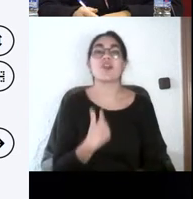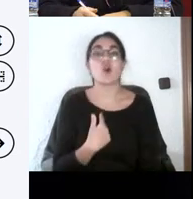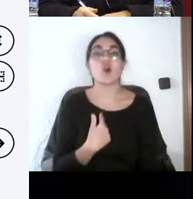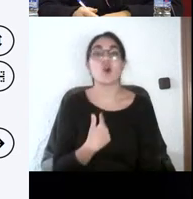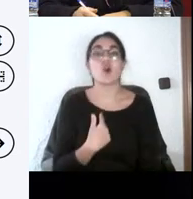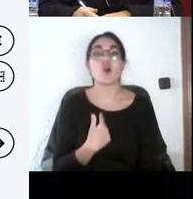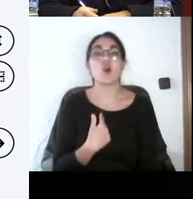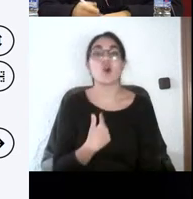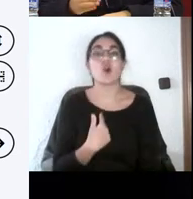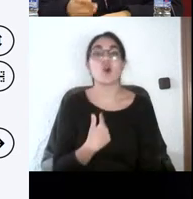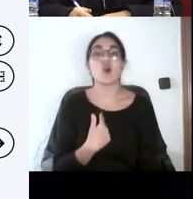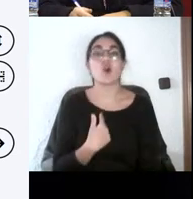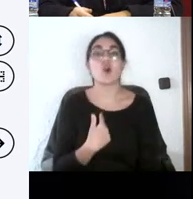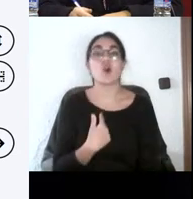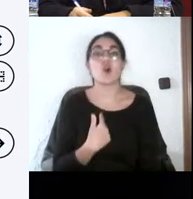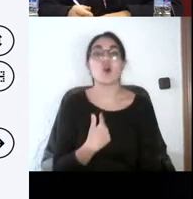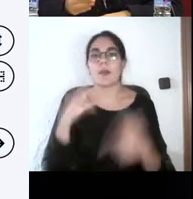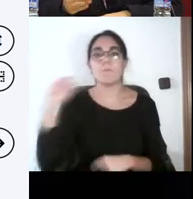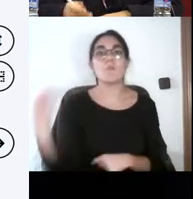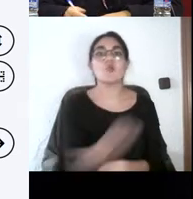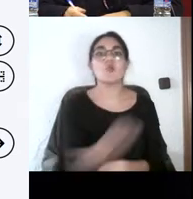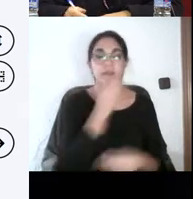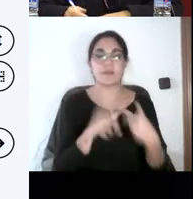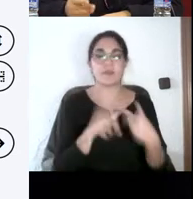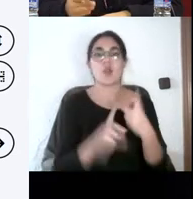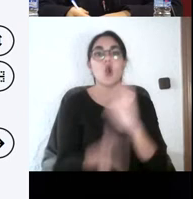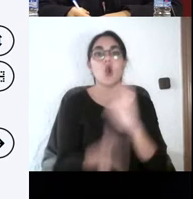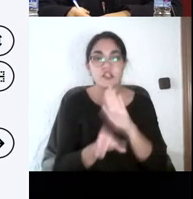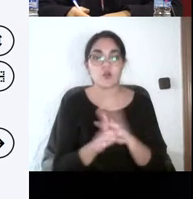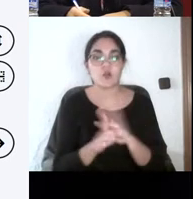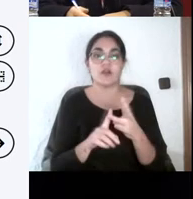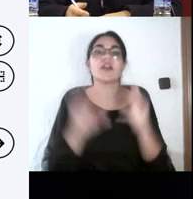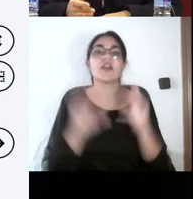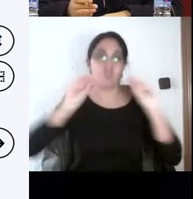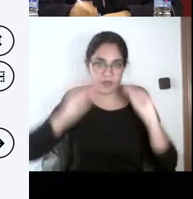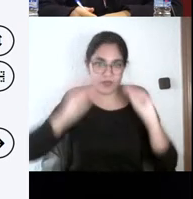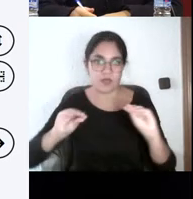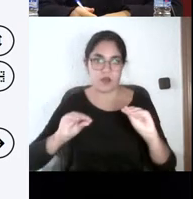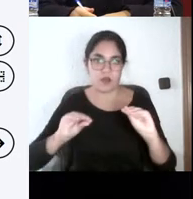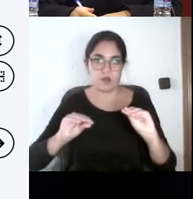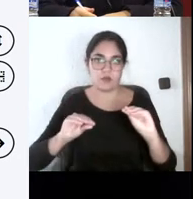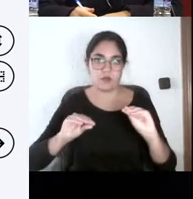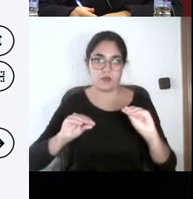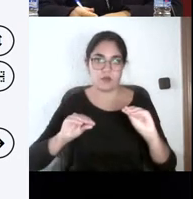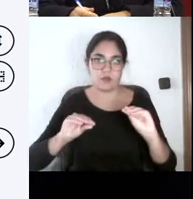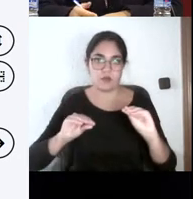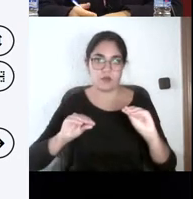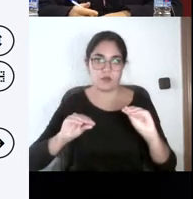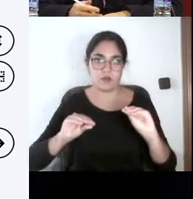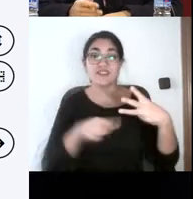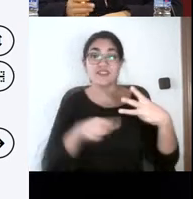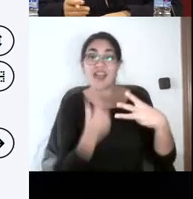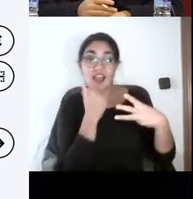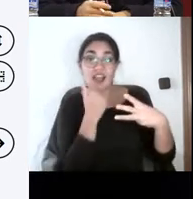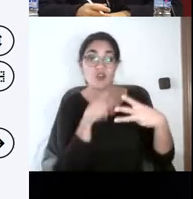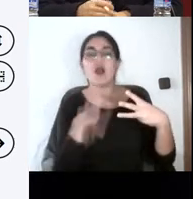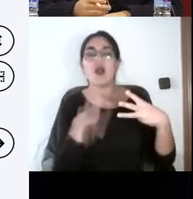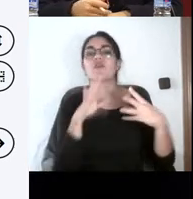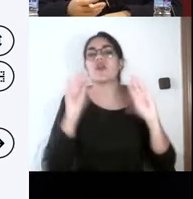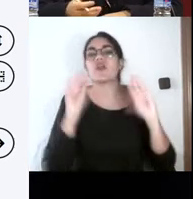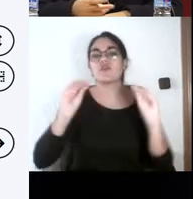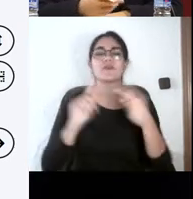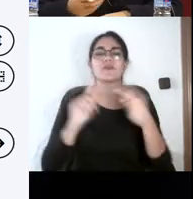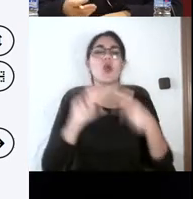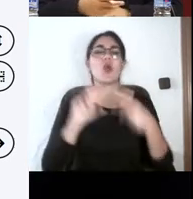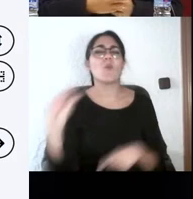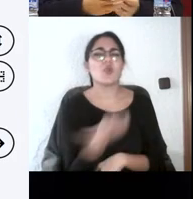tiene que ser múltiple, continua y formativa. Y si no lo es, no es evaluación. Múltiple en el sentido de que